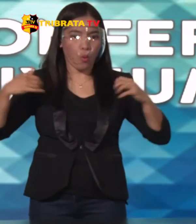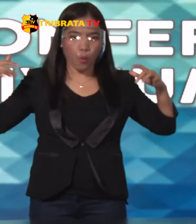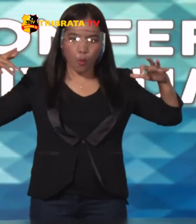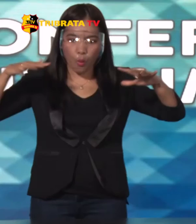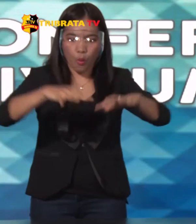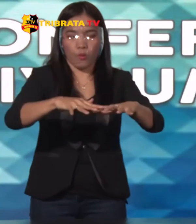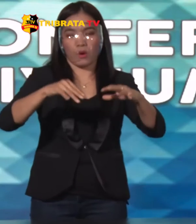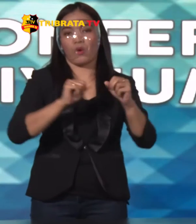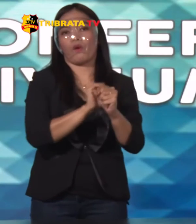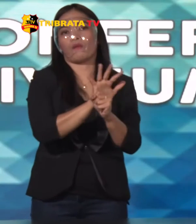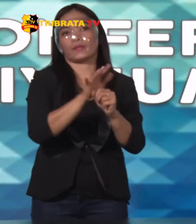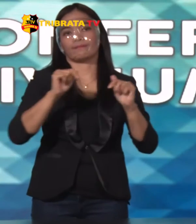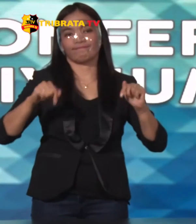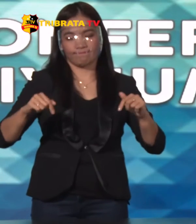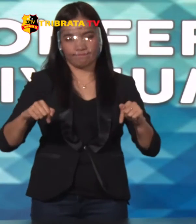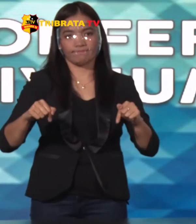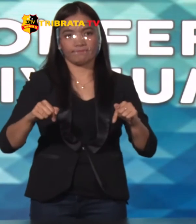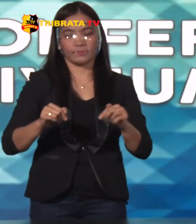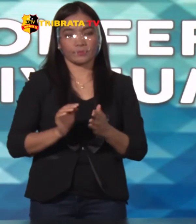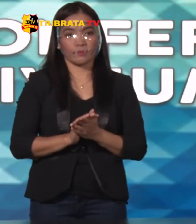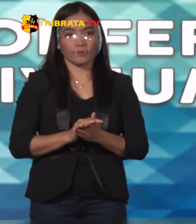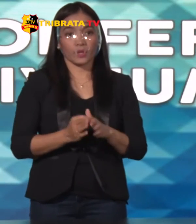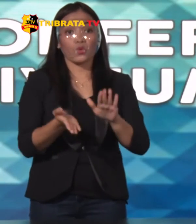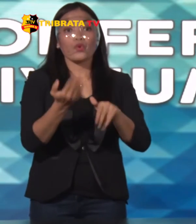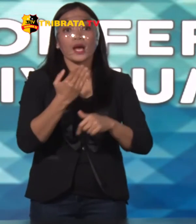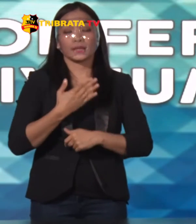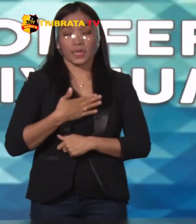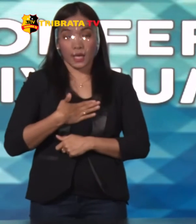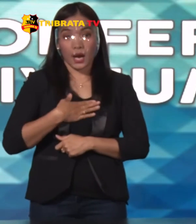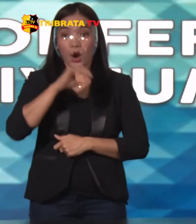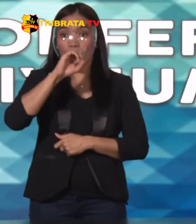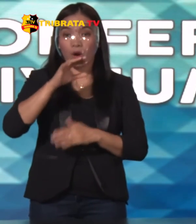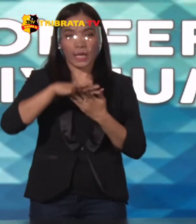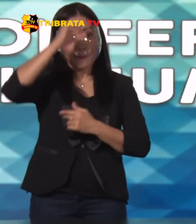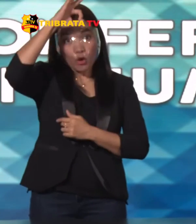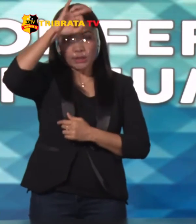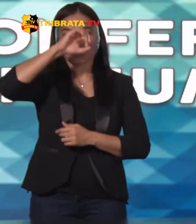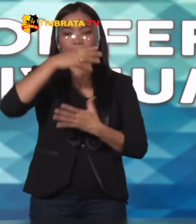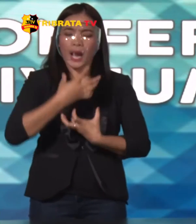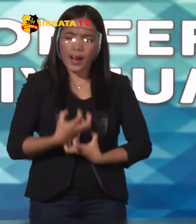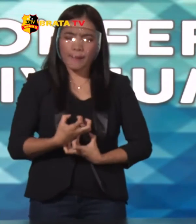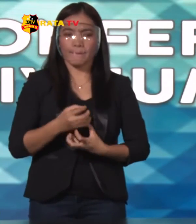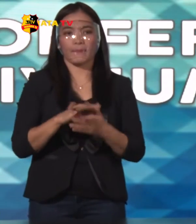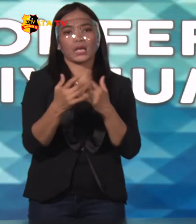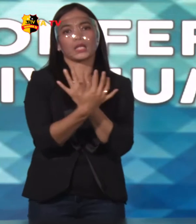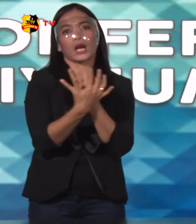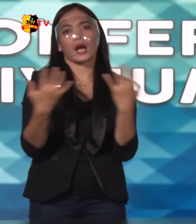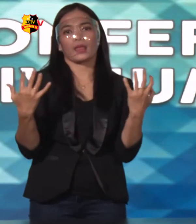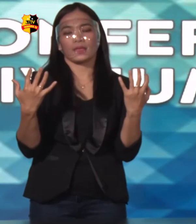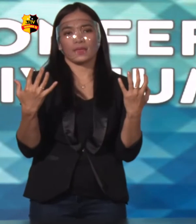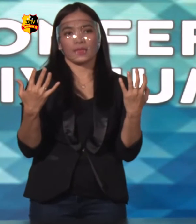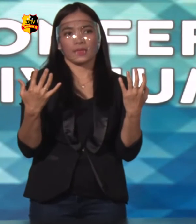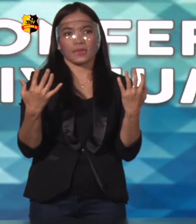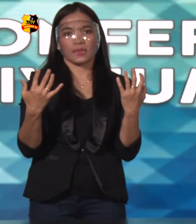-19 Oleh karena itu Seleladi Ori menghimbau Masyarakat Dapat